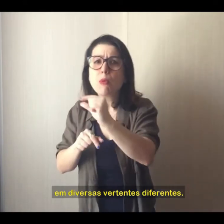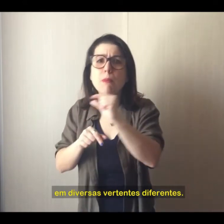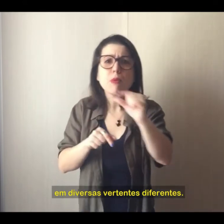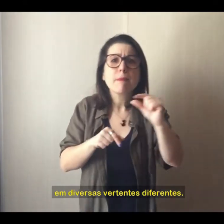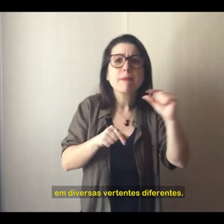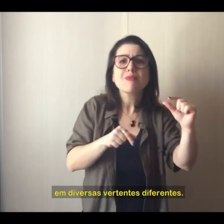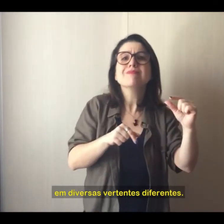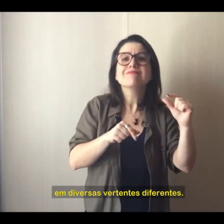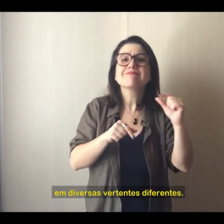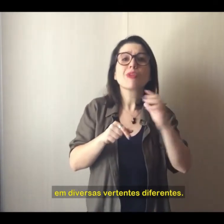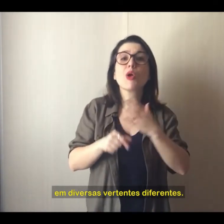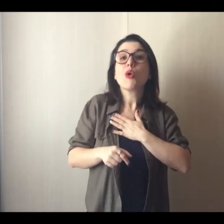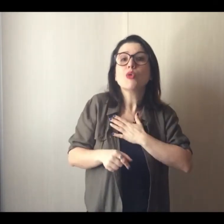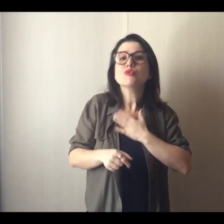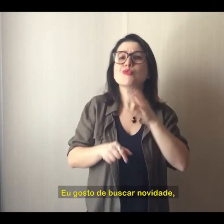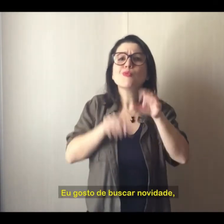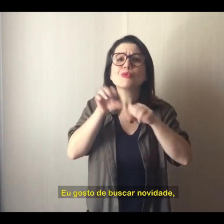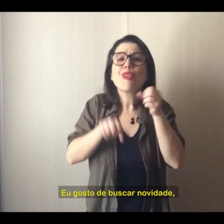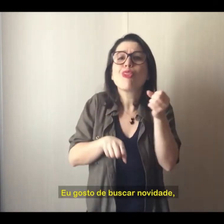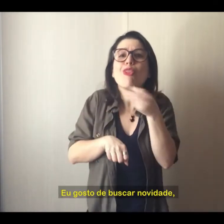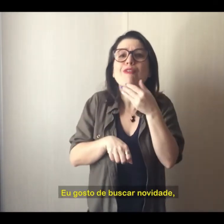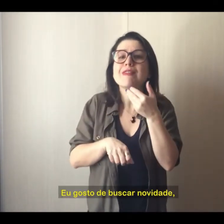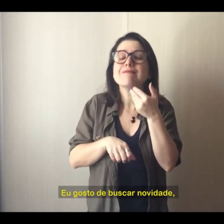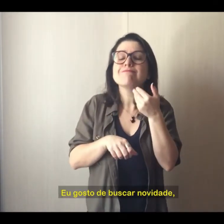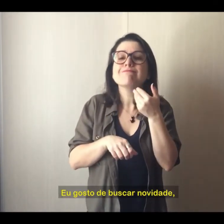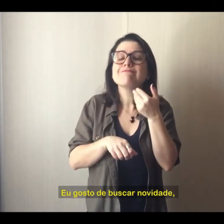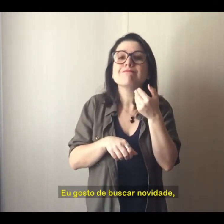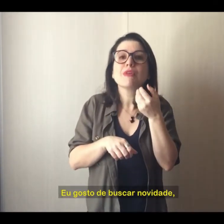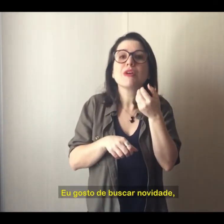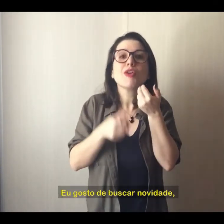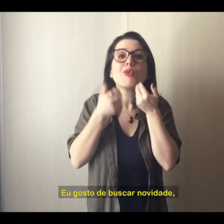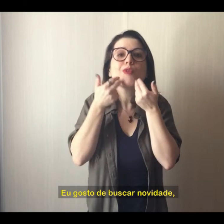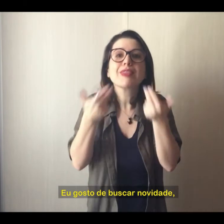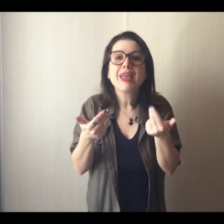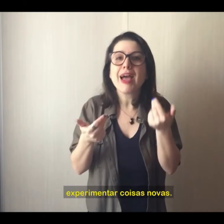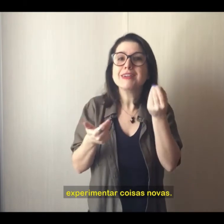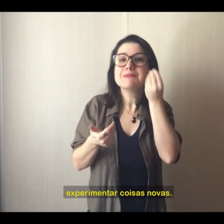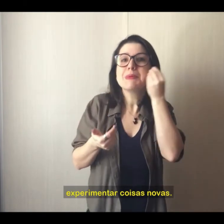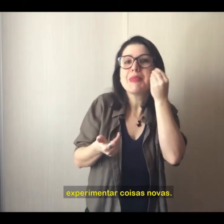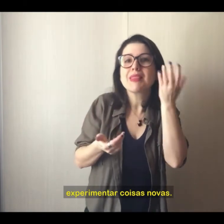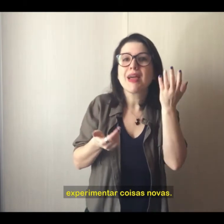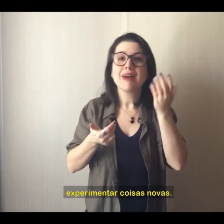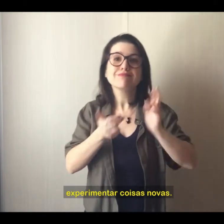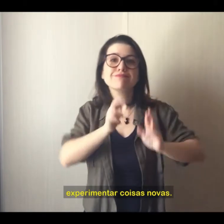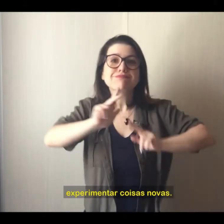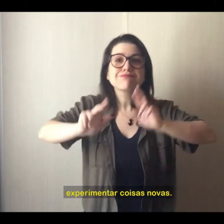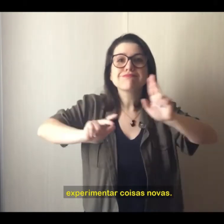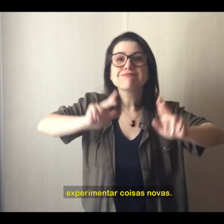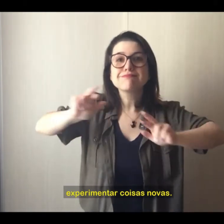diferentes. Eu gosto de buscar novidade, experimentar coisas novas.